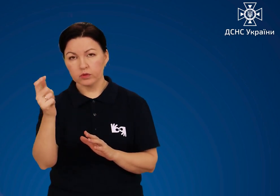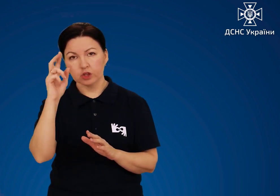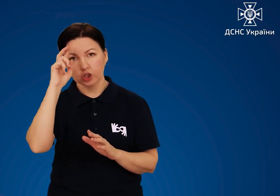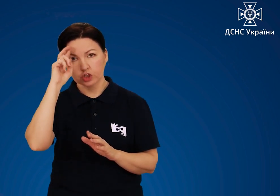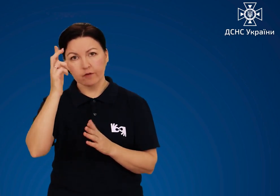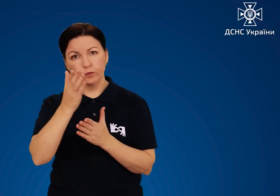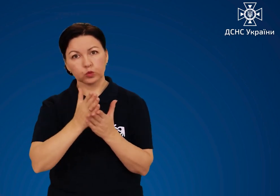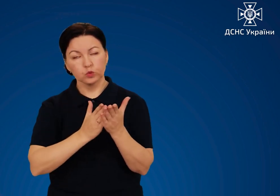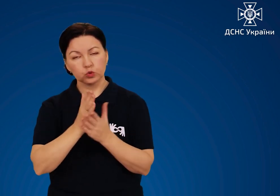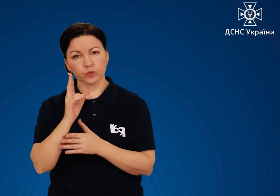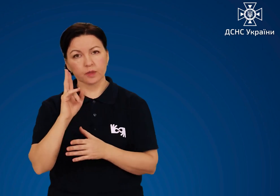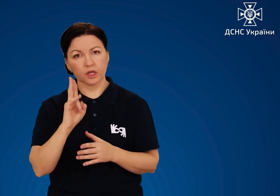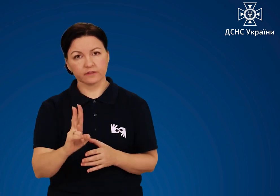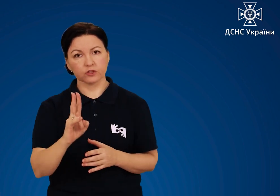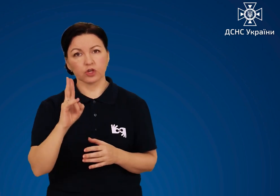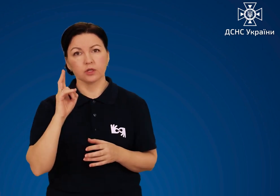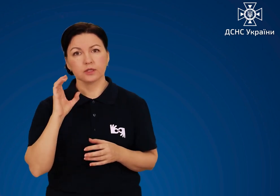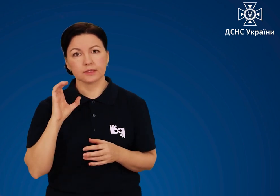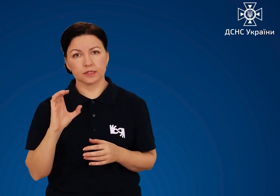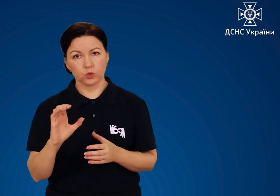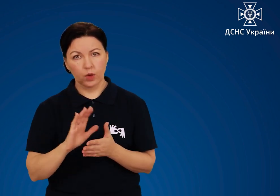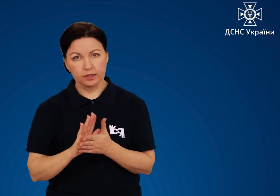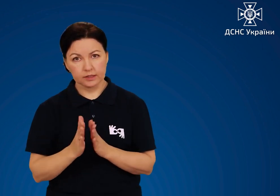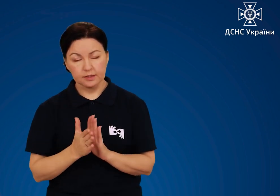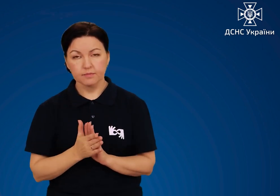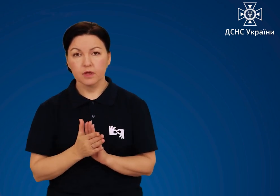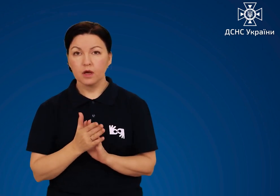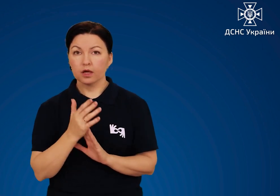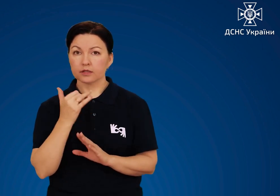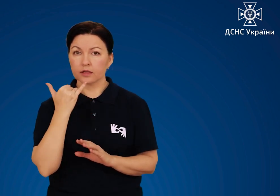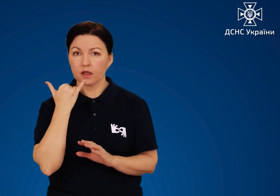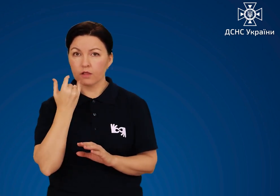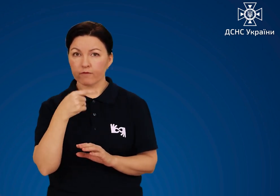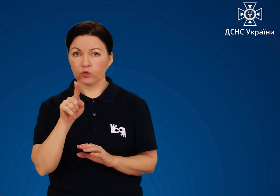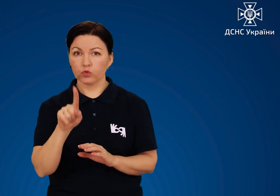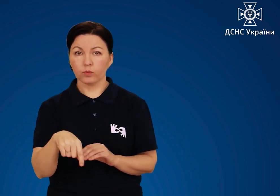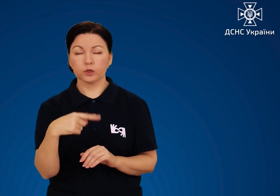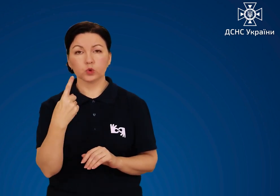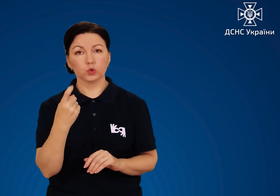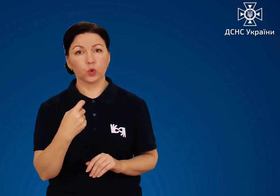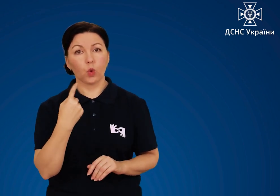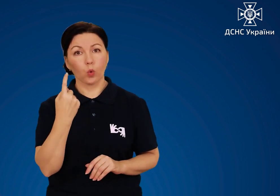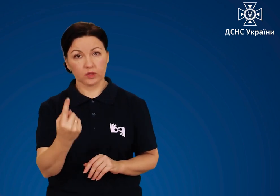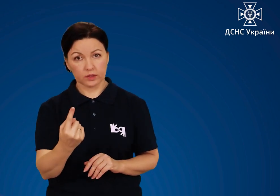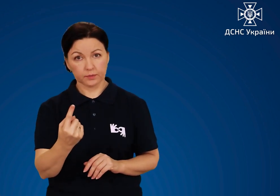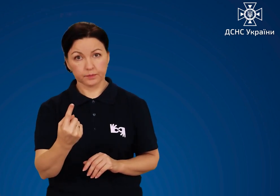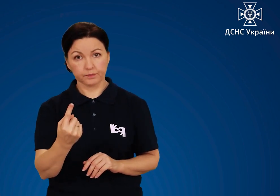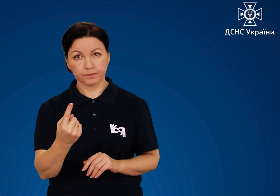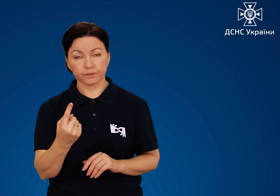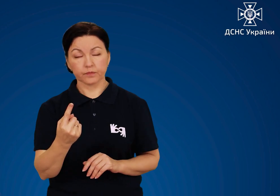Негайно повідомити про це Державну службу з надзвичайних ситуацій за телефоном 101.